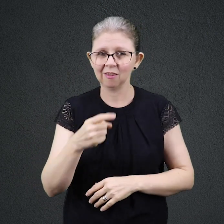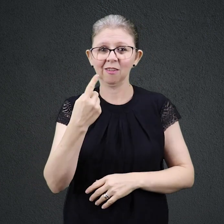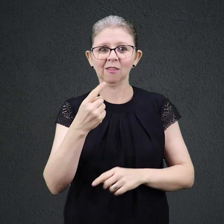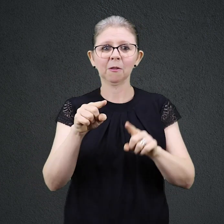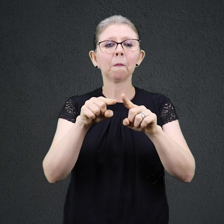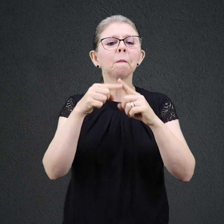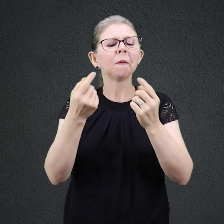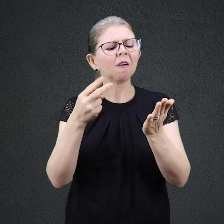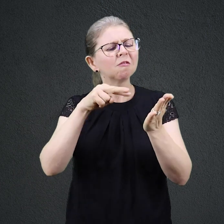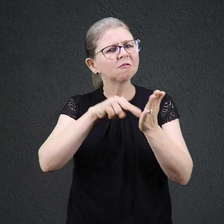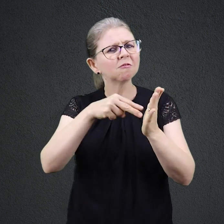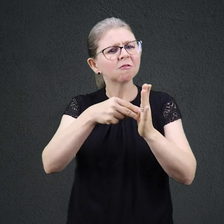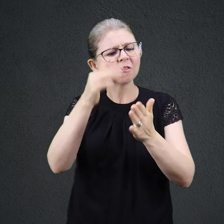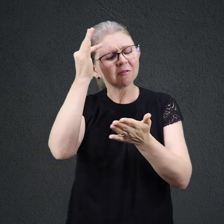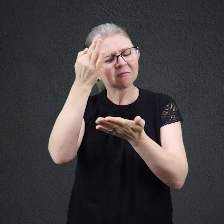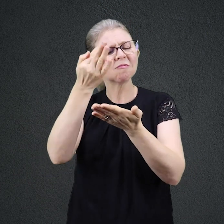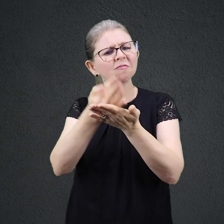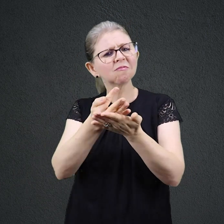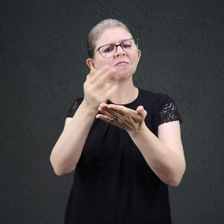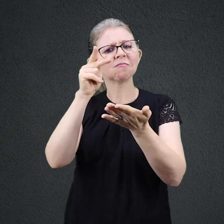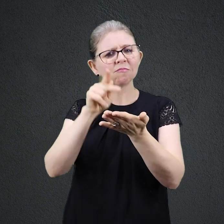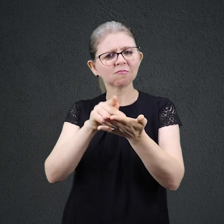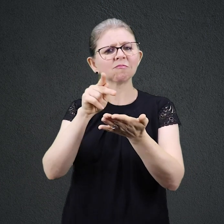vislumbrar razão ou resultado para a ordem de Deus.